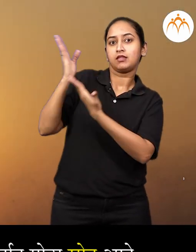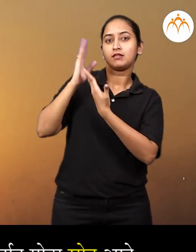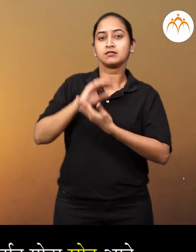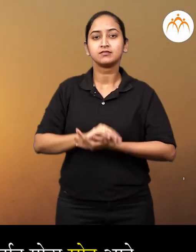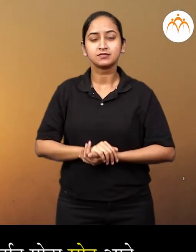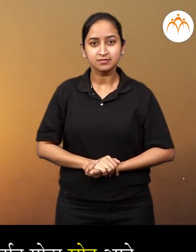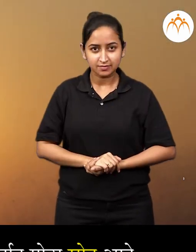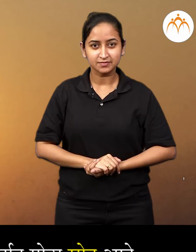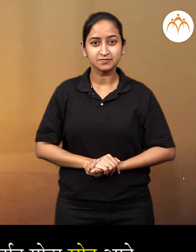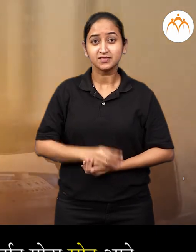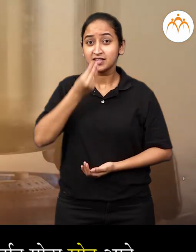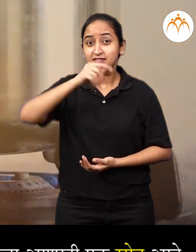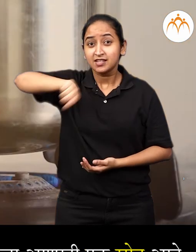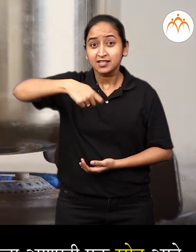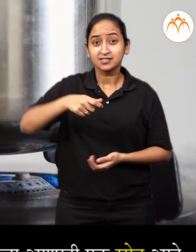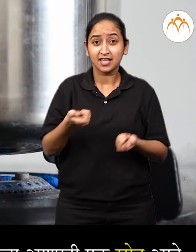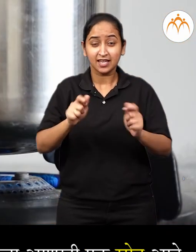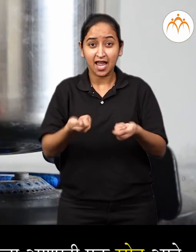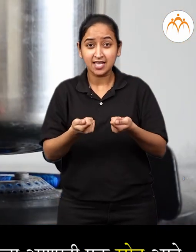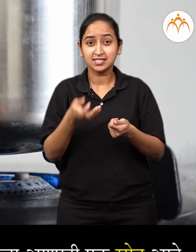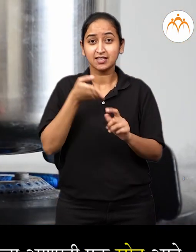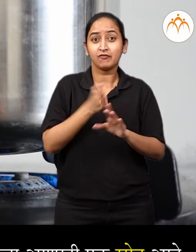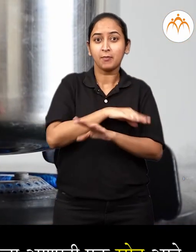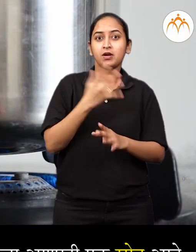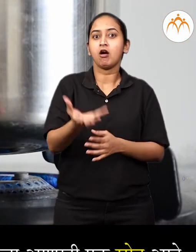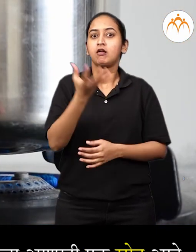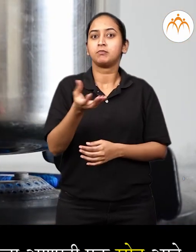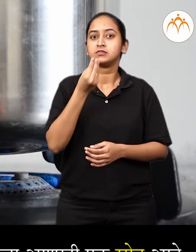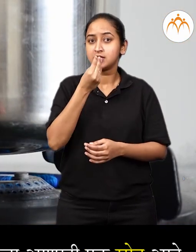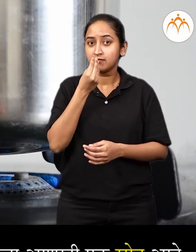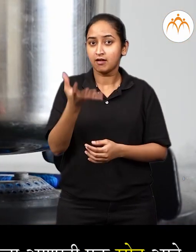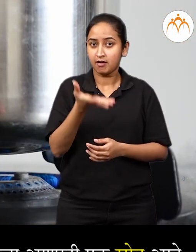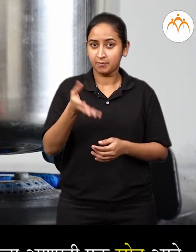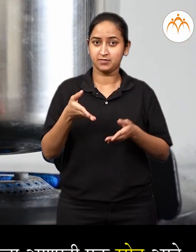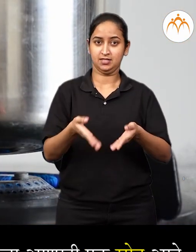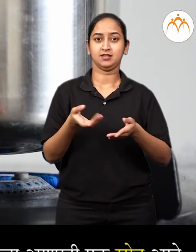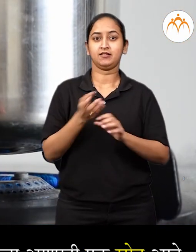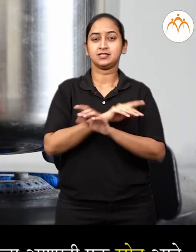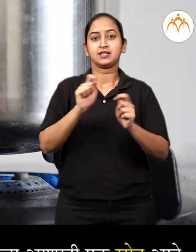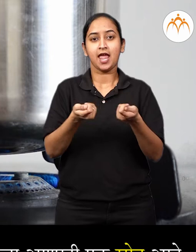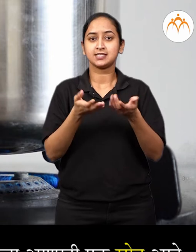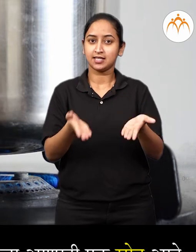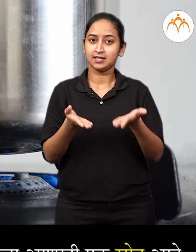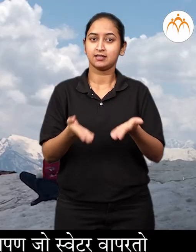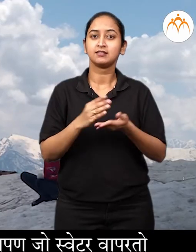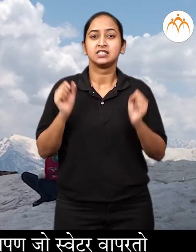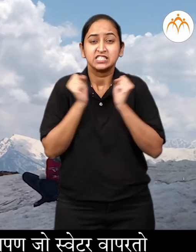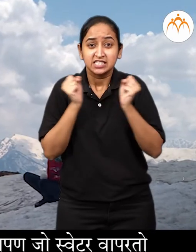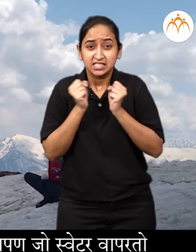मोठा स्रोत है स्वयमपाकाचा ग्यास हा उष्णता मिलावनाचा आणखी एक स्रोत है आता मला सांगा